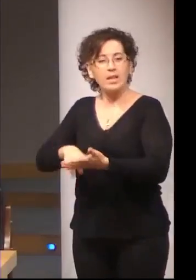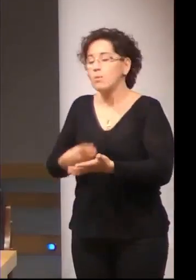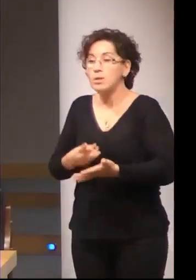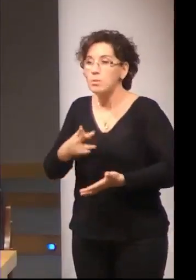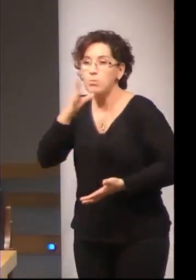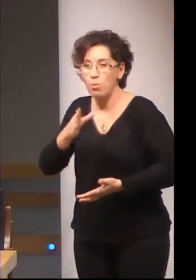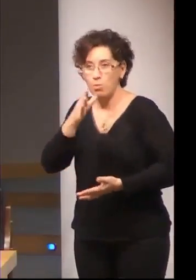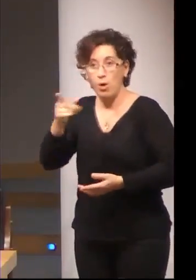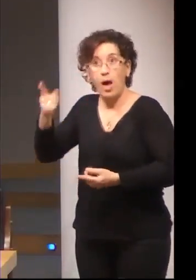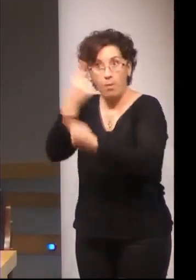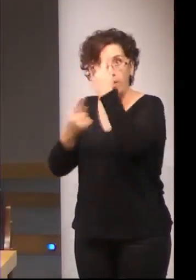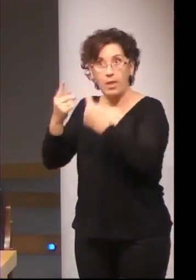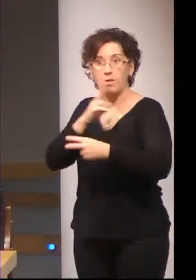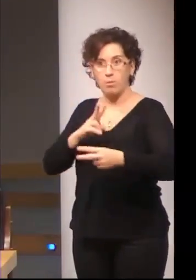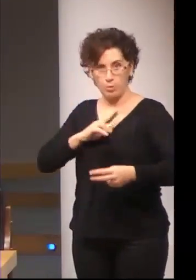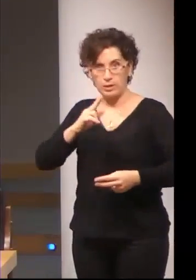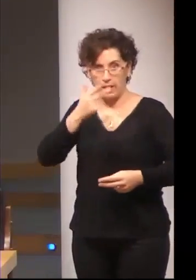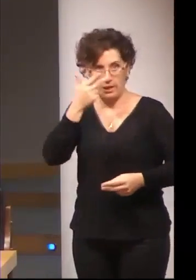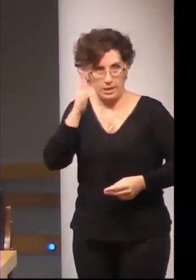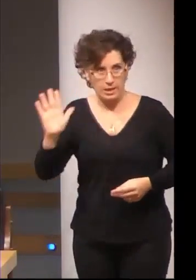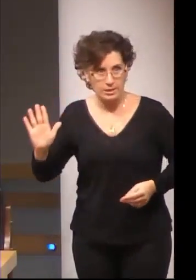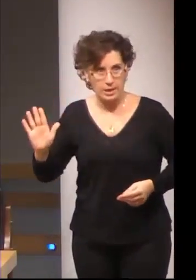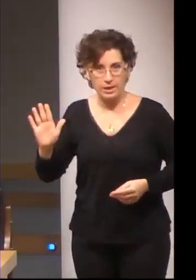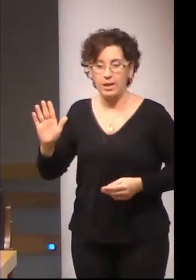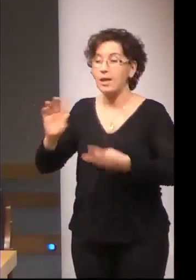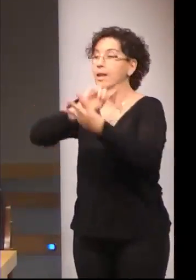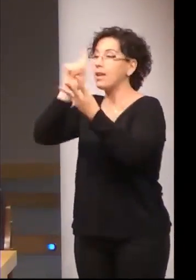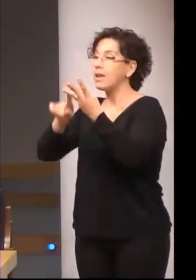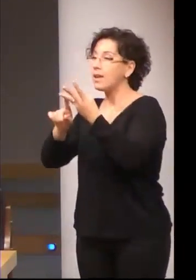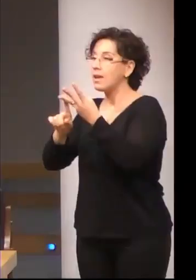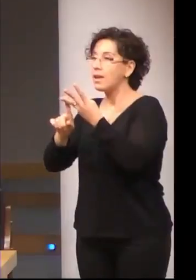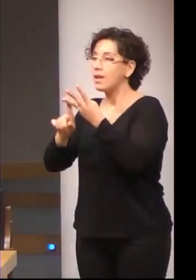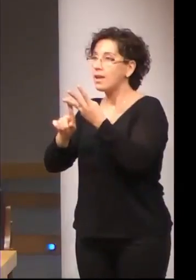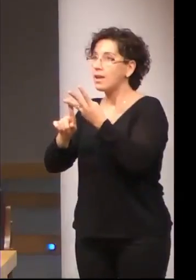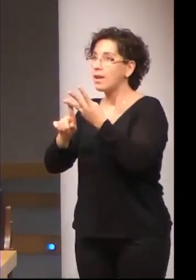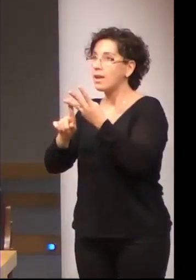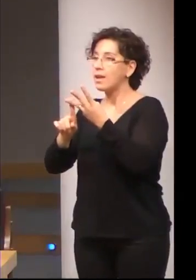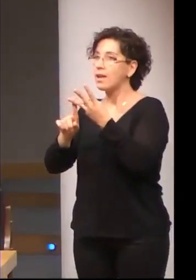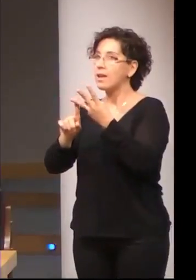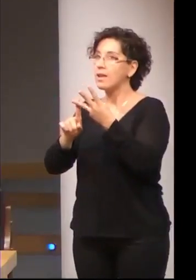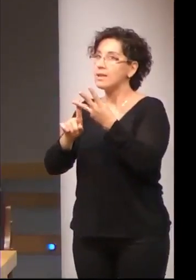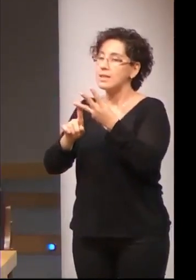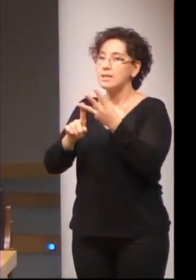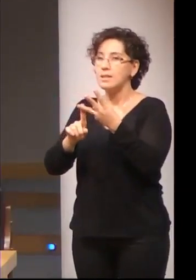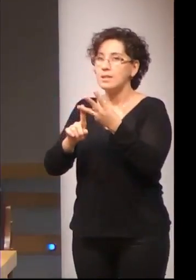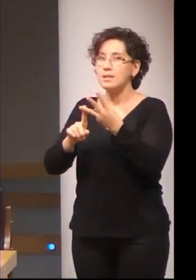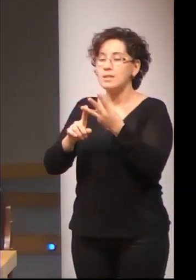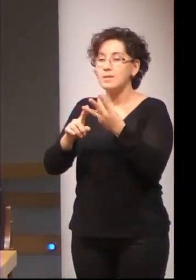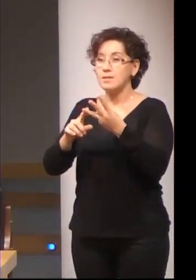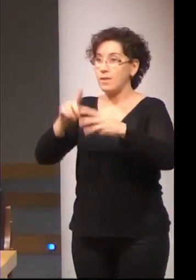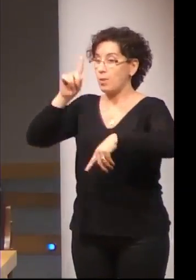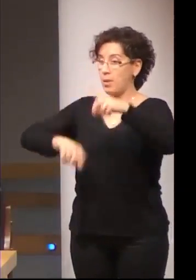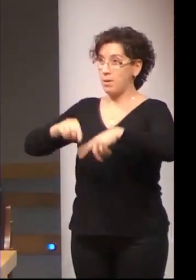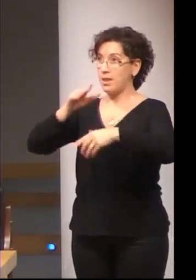interesante. Una tercera hipótesis sería si habría que modificarlo y adaptarlo a las nuevas realidades